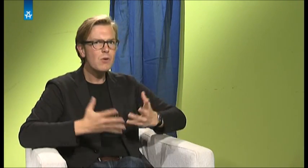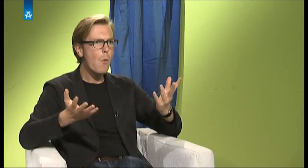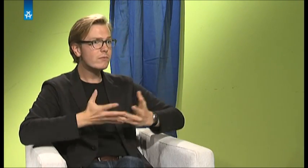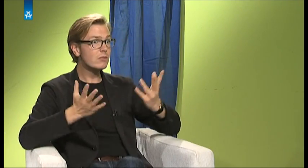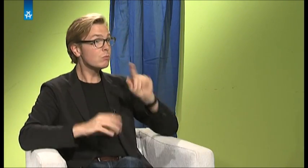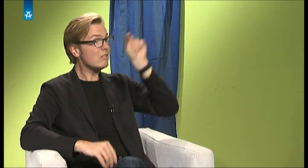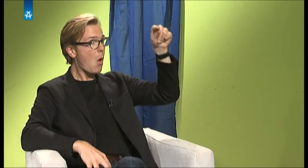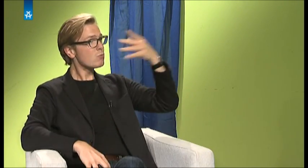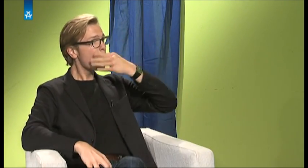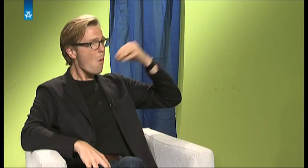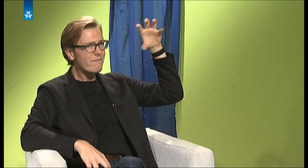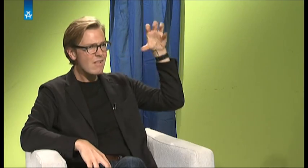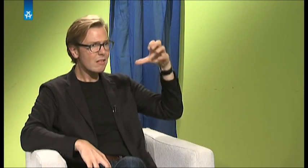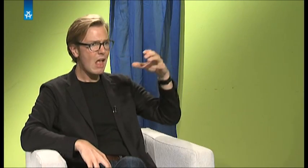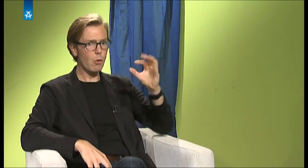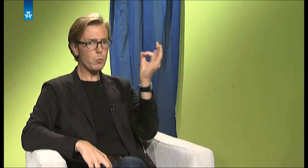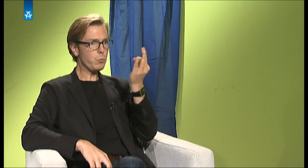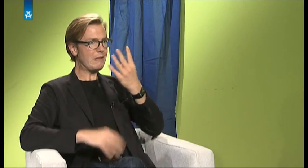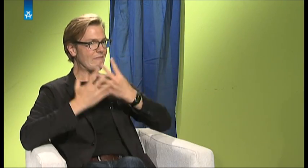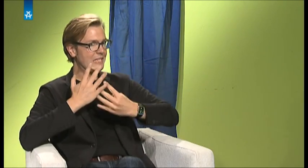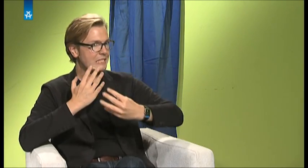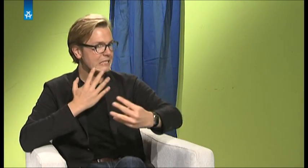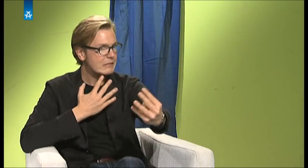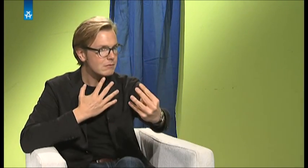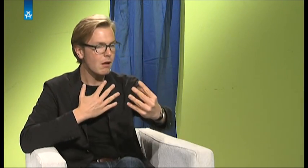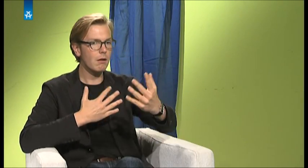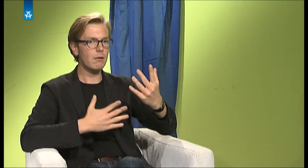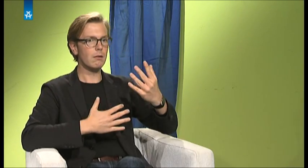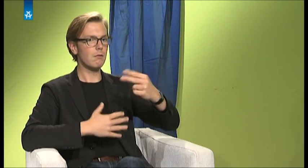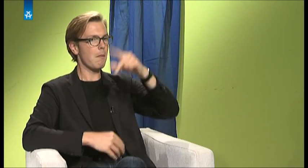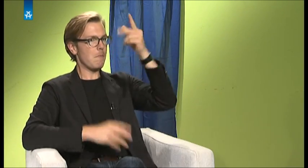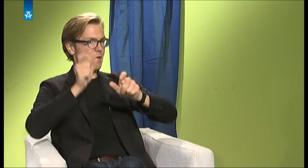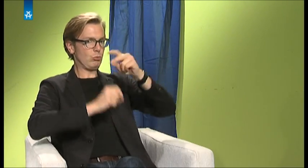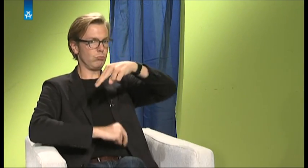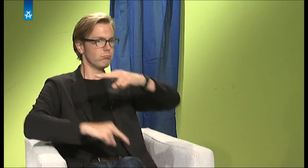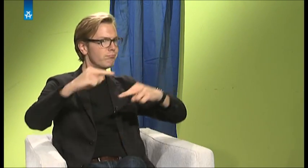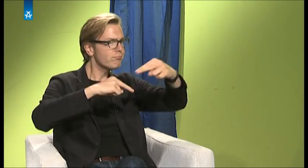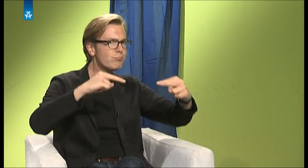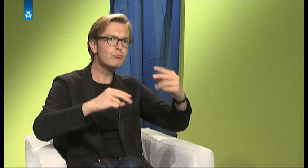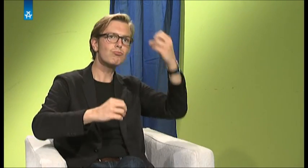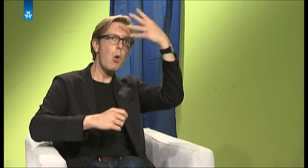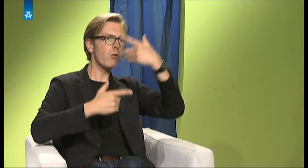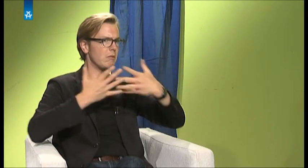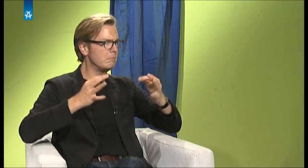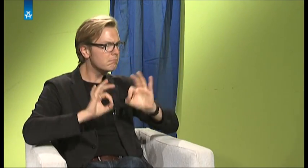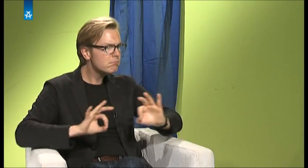viele Menschen da. Also es war draußen schönes Wetter, aber auf der Wiese lag niemand und hat sich gesäumt, so wie ich das irgendwie aus deutschen